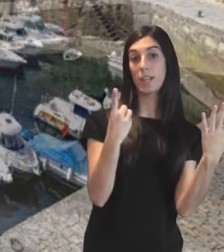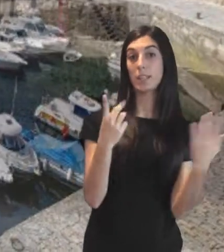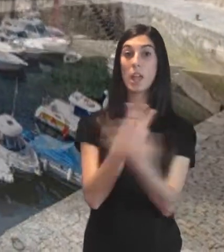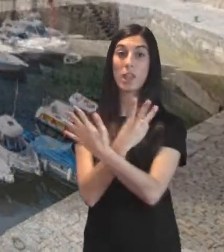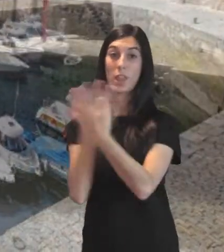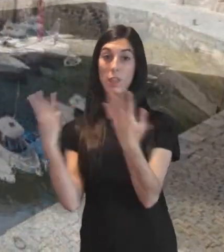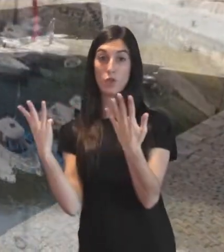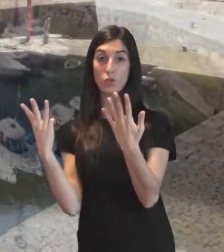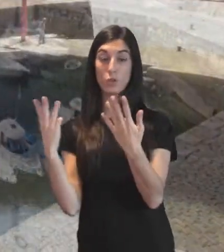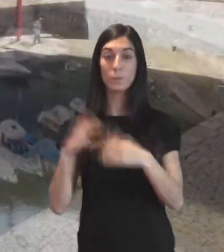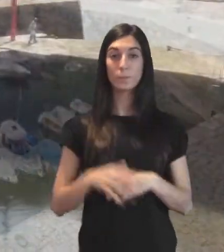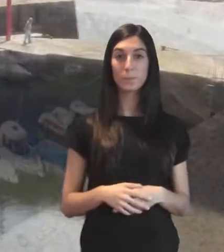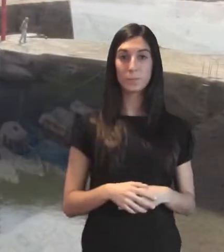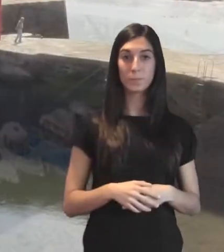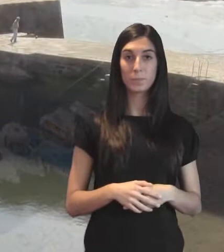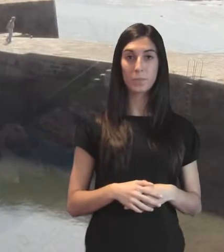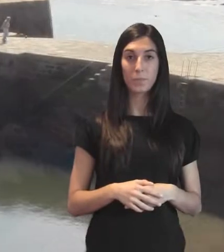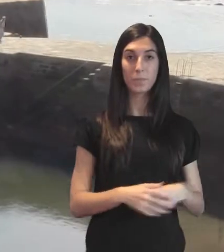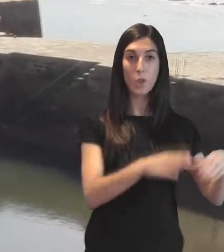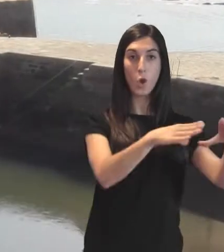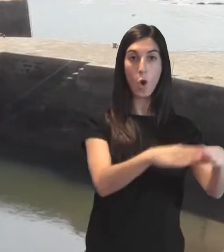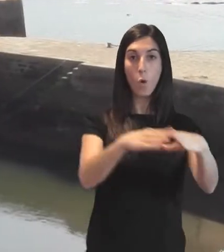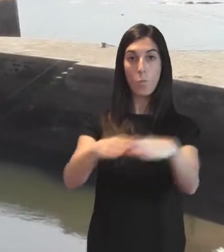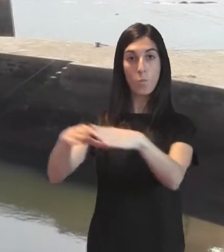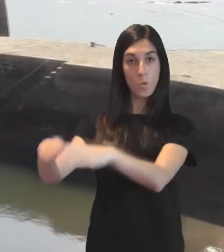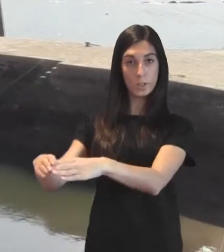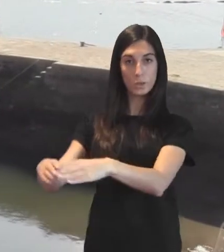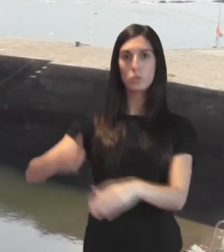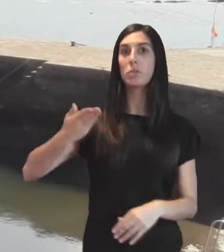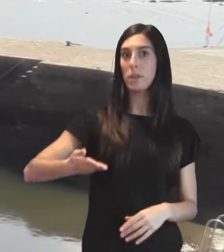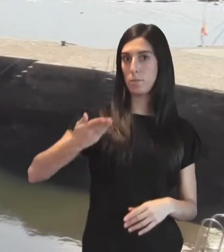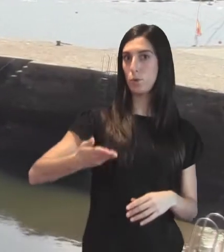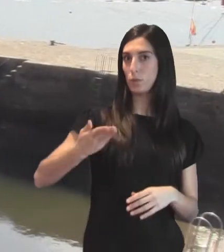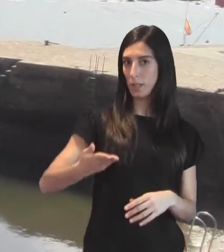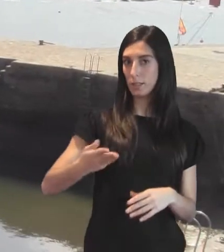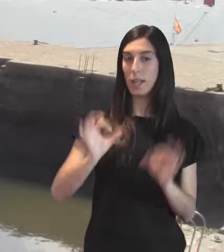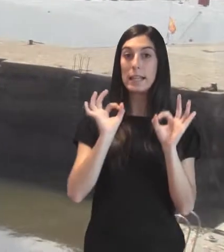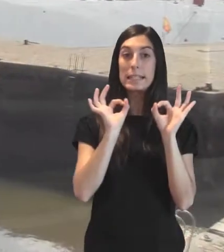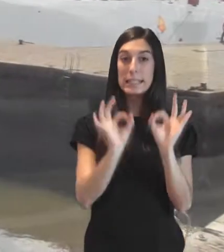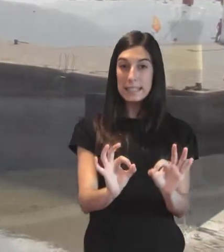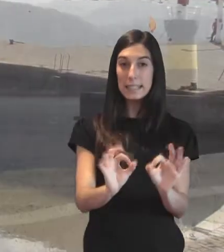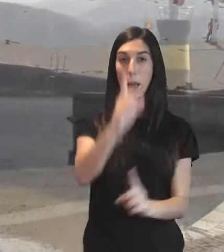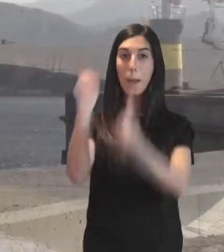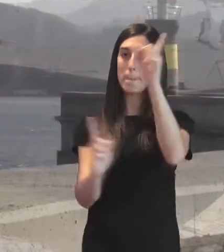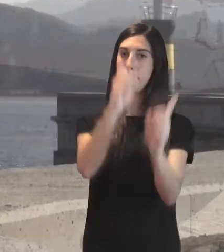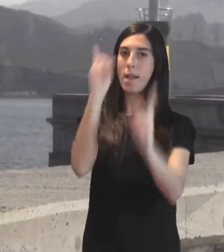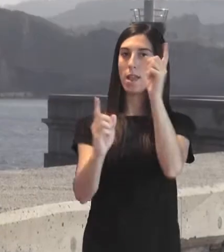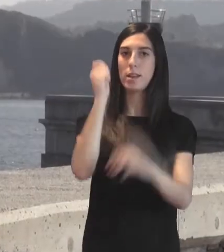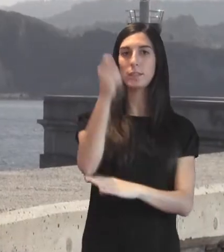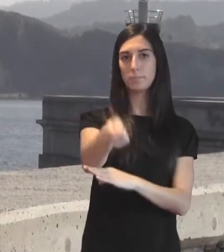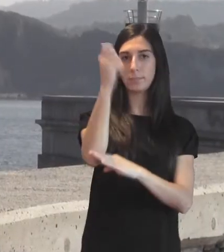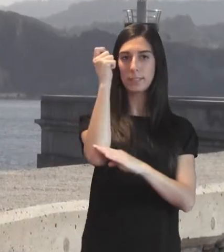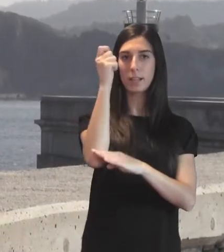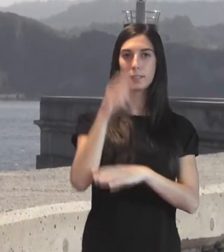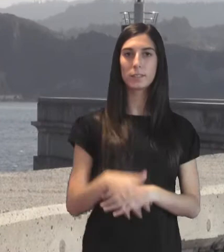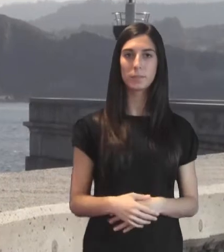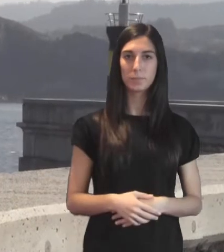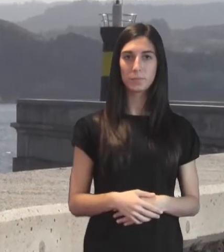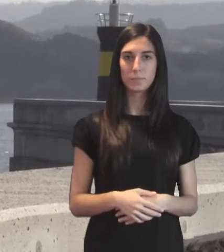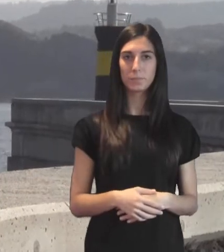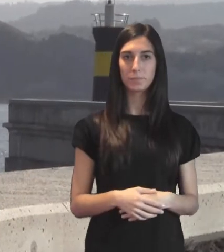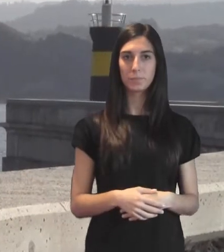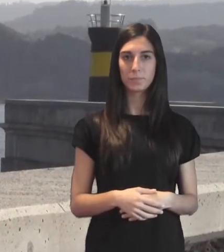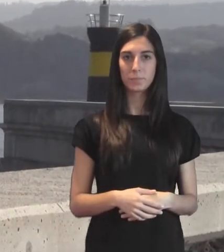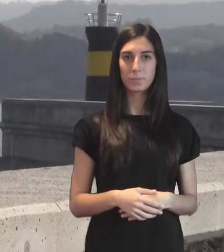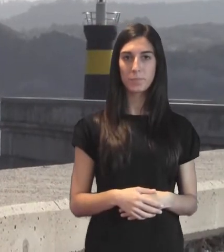por una gran compuerta que se cierra durante los temporales. La dificultad de acceso al puerto se solventa con cinco faros colocados estratégicamente.